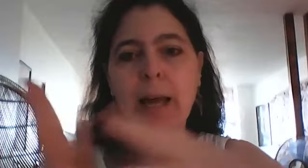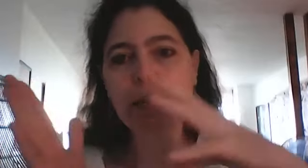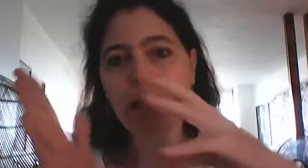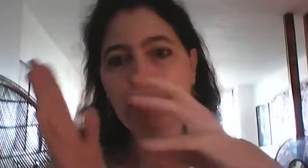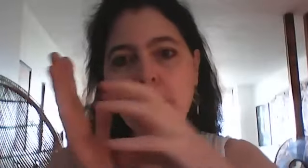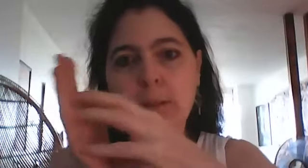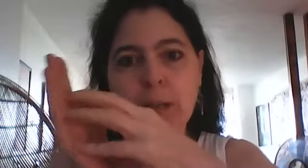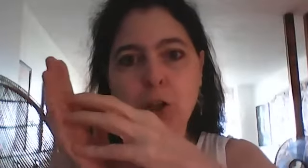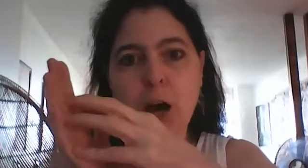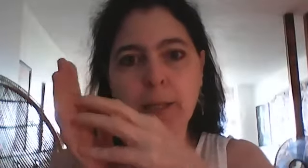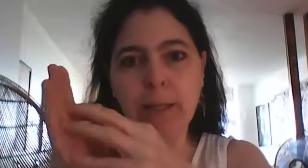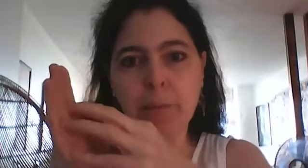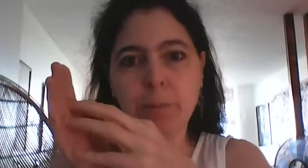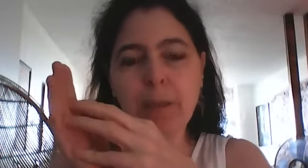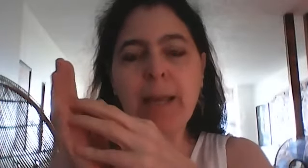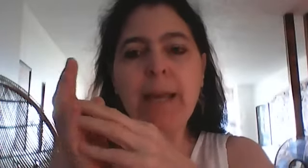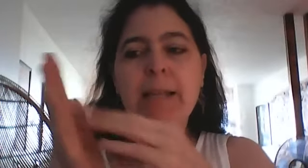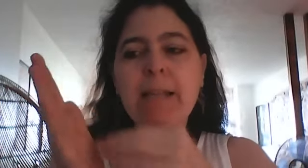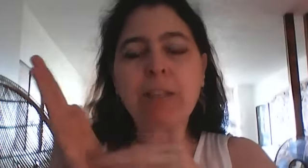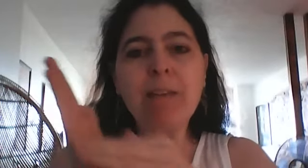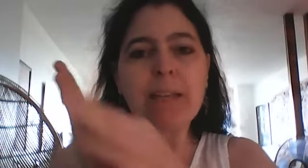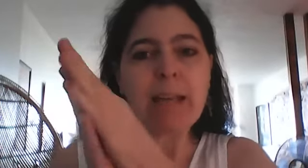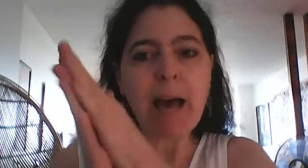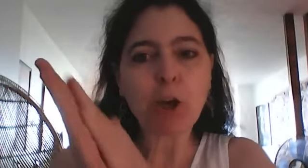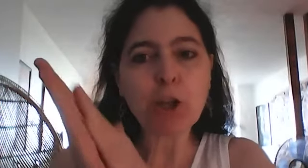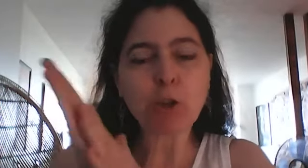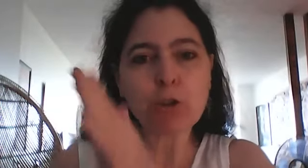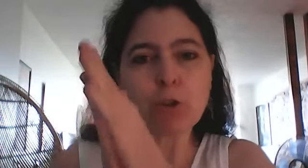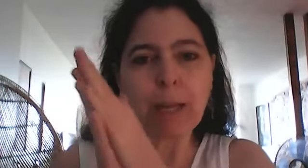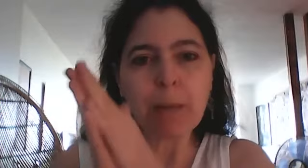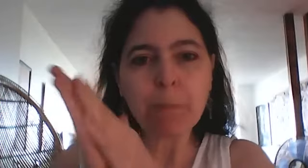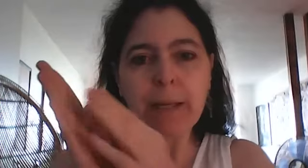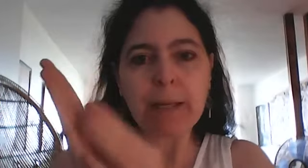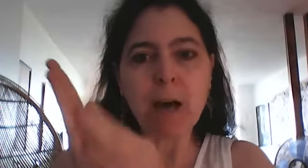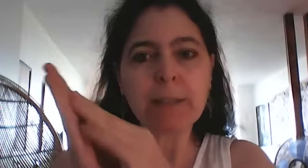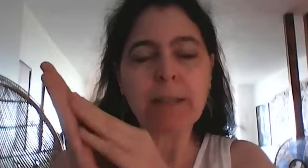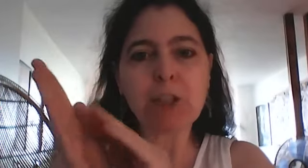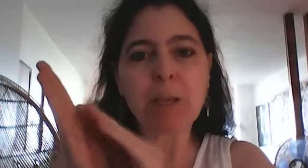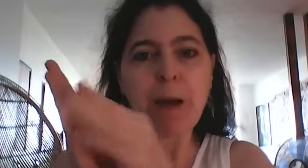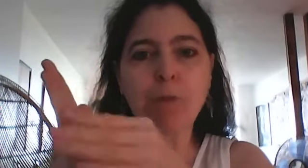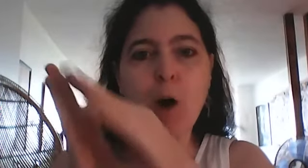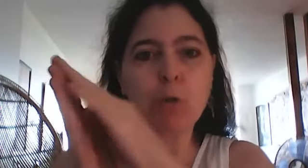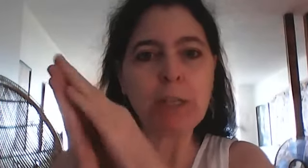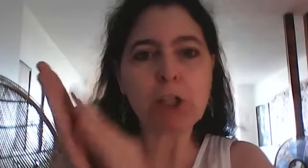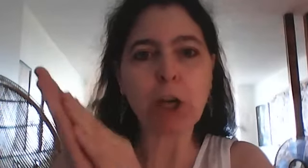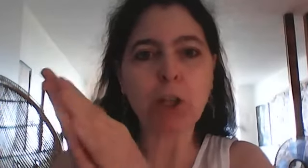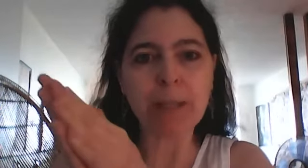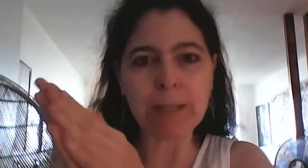aille dans le corps qui est là et ça va travailler à restructurer les corps d'énergie qui parfois ont eu des chocs qui ont été